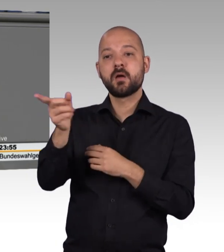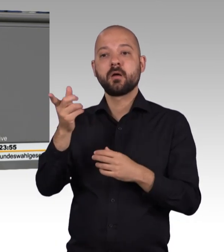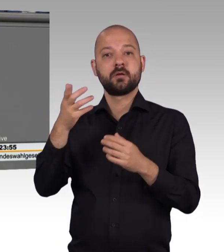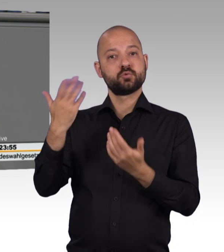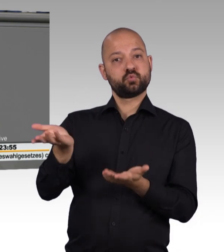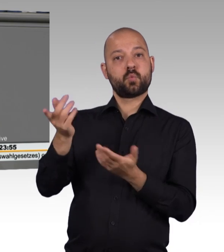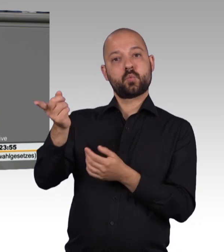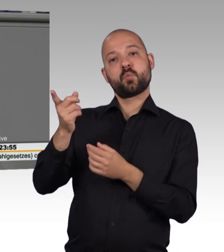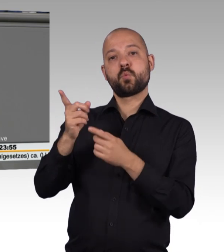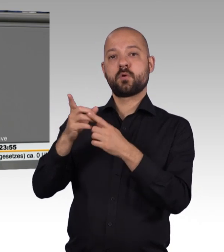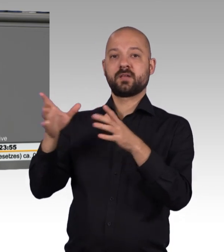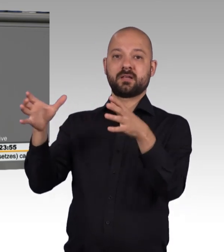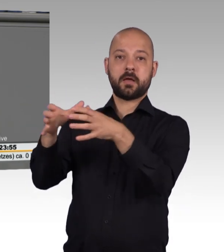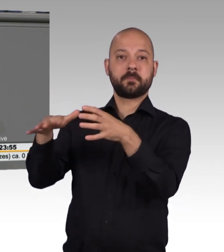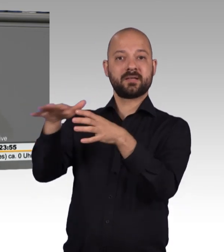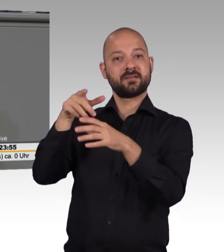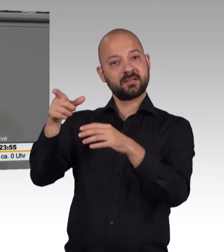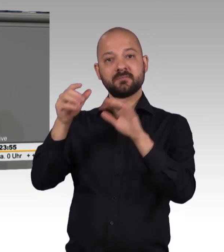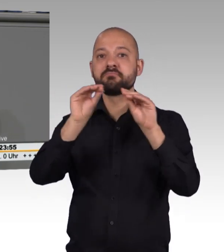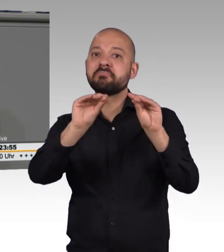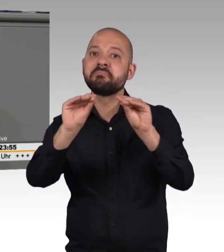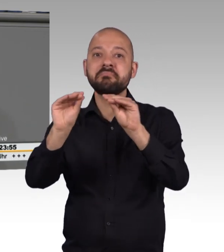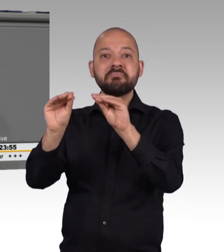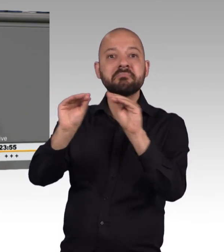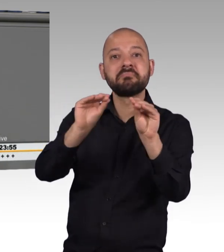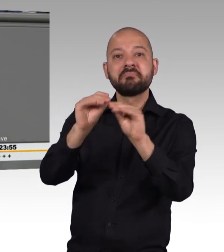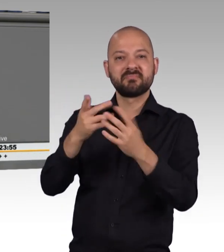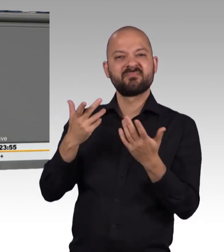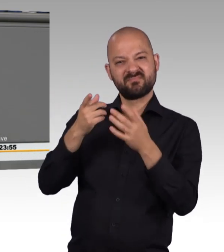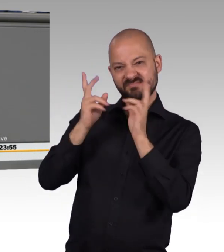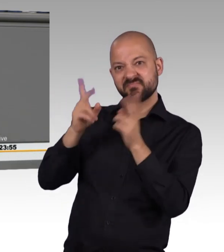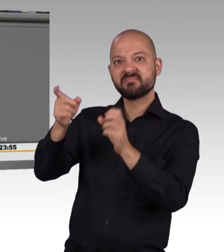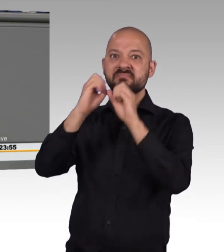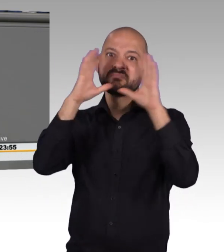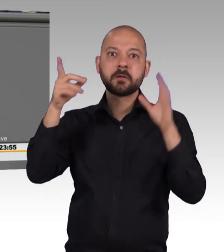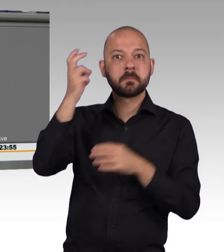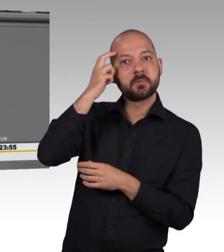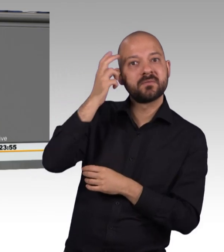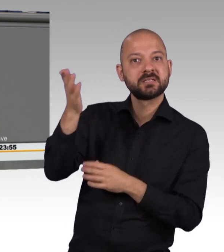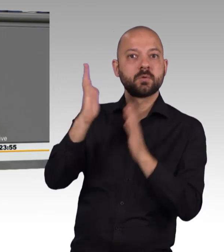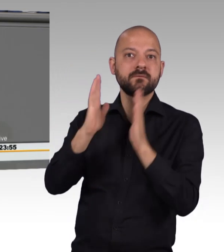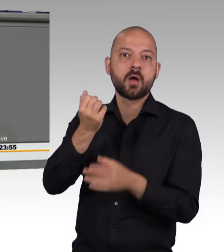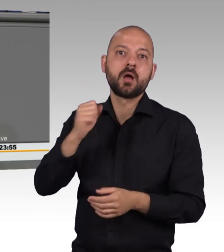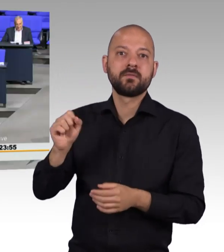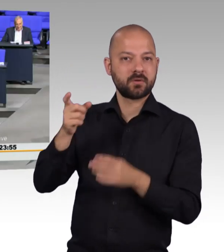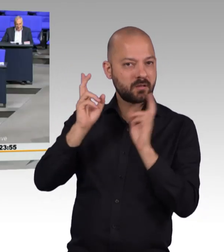machen wollten, es handele sich hier um einen Professor oder um einen Fachanwalt. Also, halten Sie sich lieber zurück mit solchen